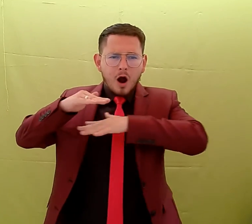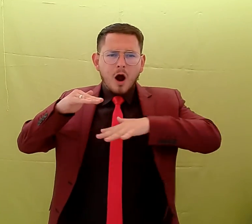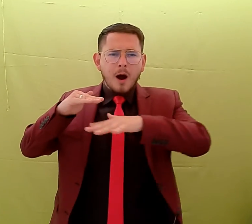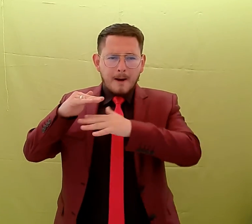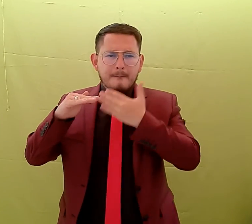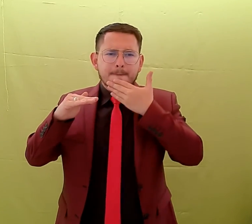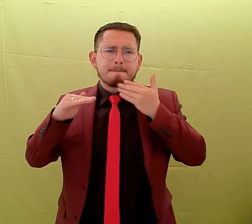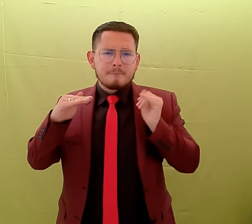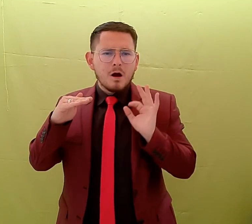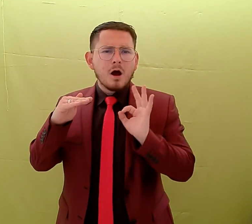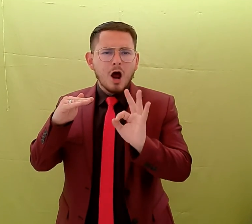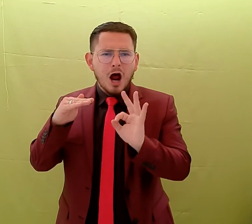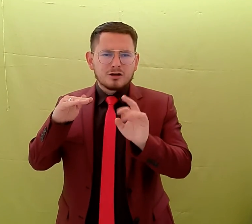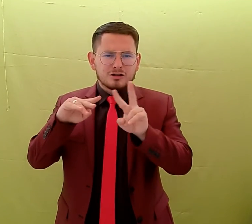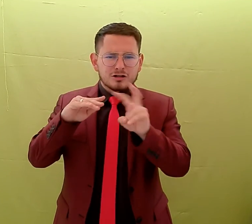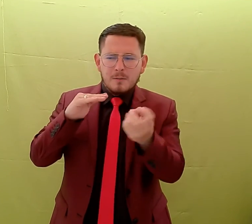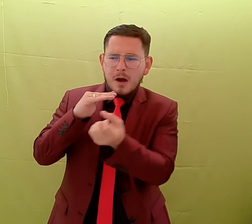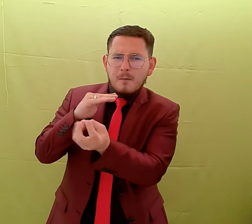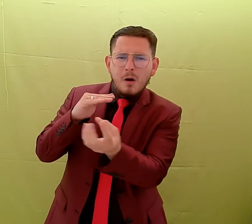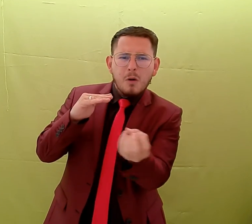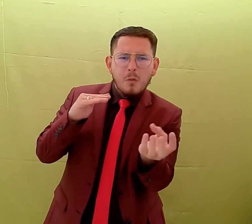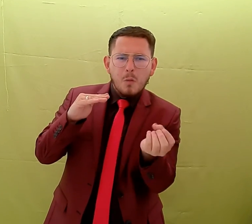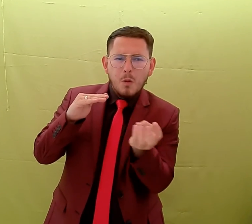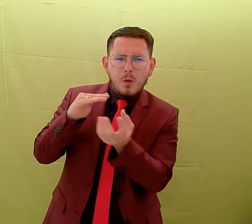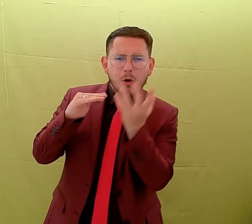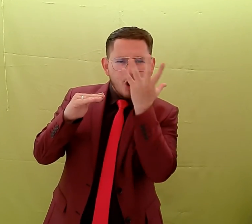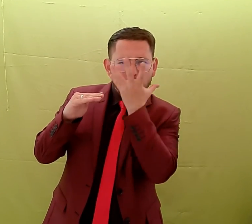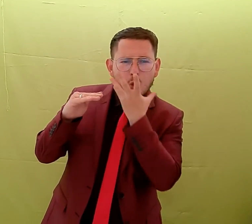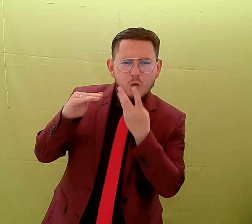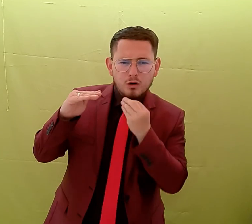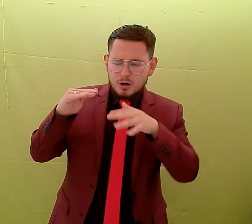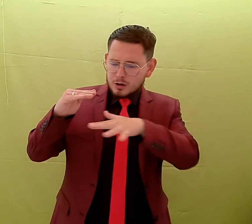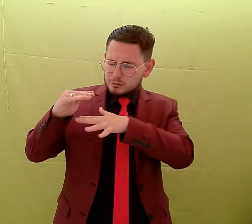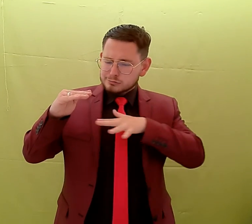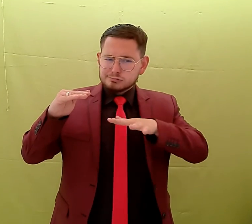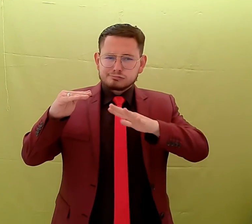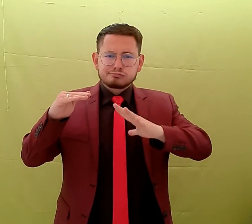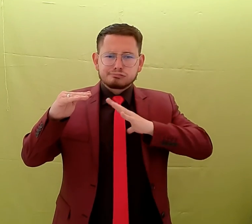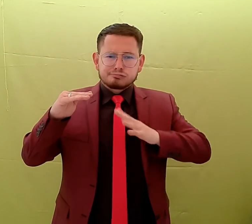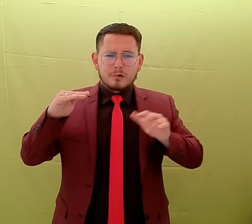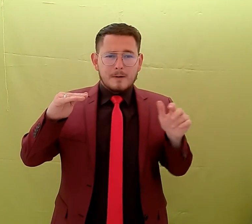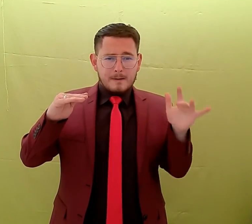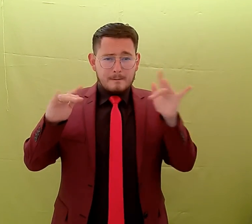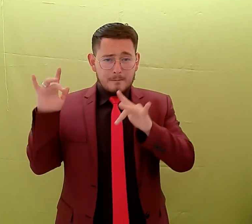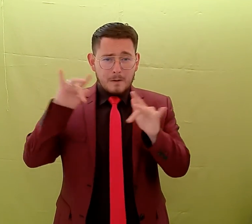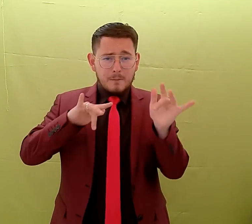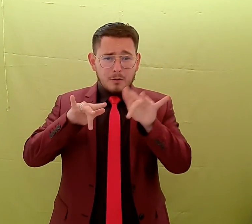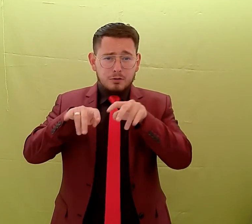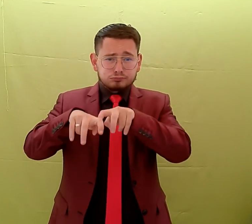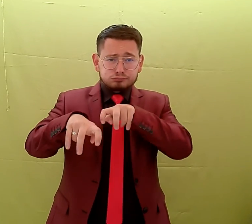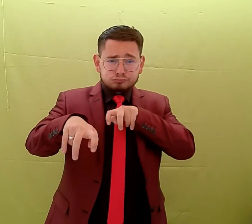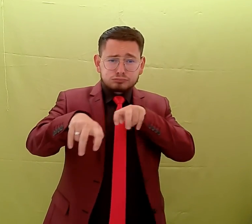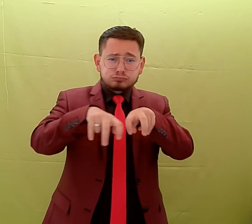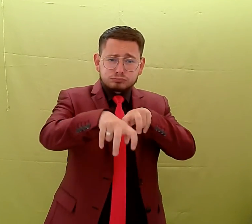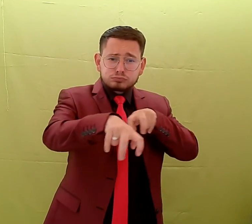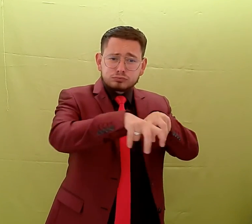Tener unas zonas verdes, unas salas de espera que realmente sean cómodas para el servicio de nuestros usuarios. Tener en cuenta que la Alcaldía